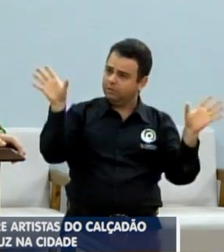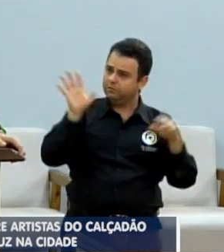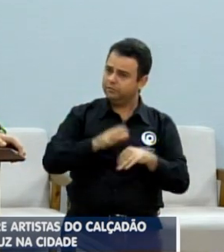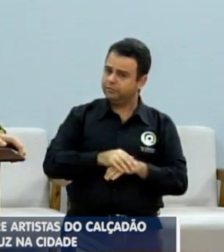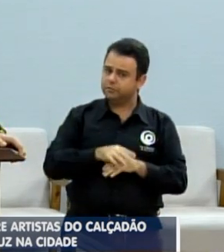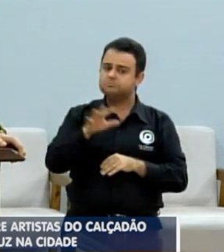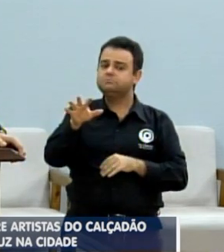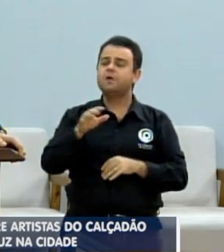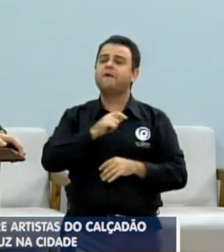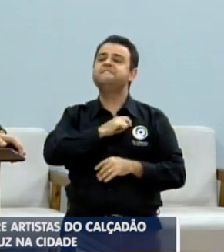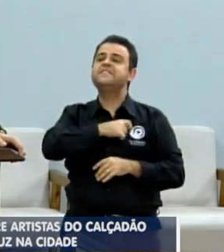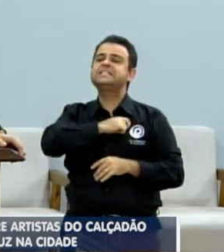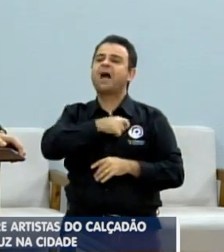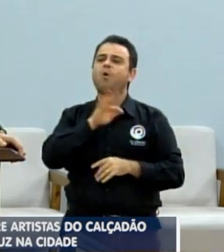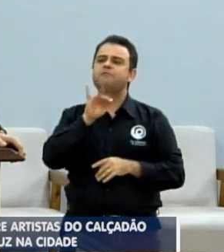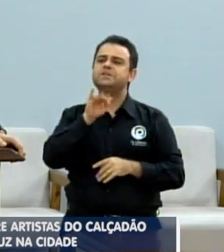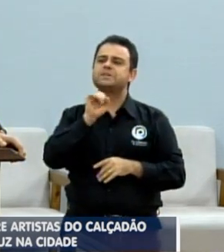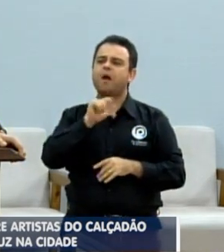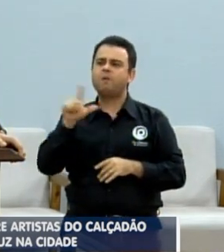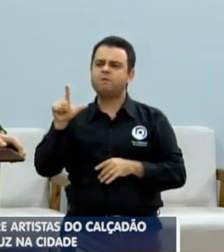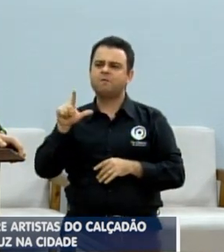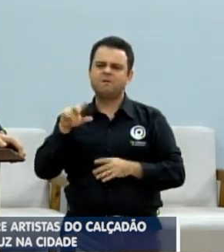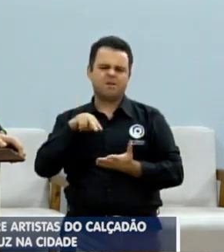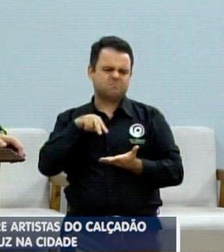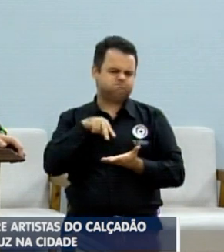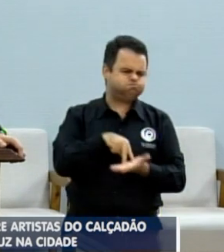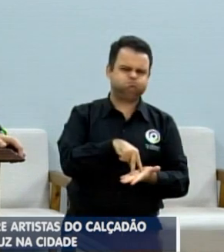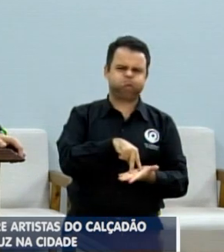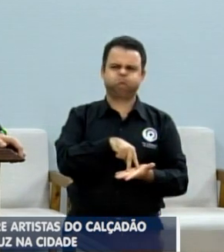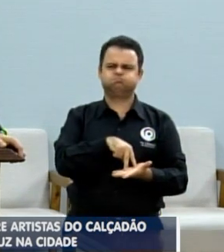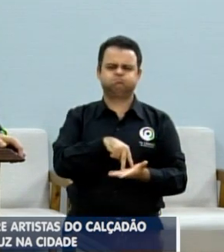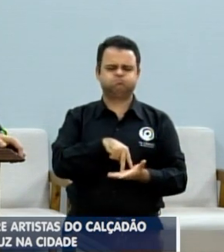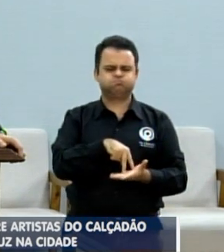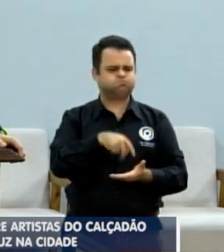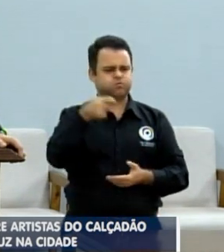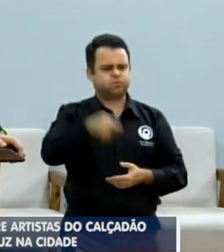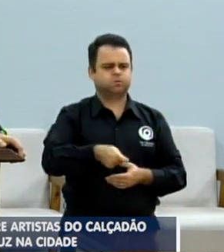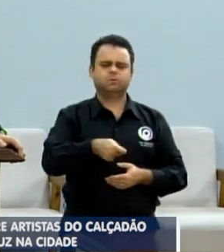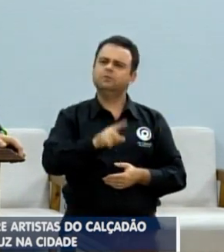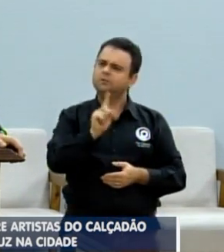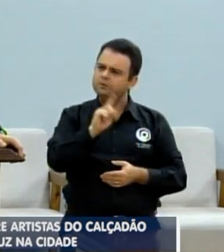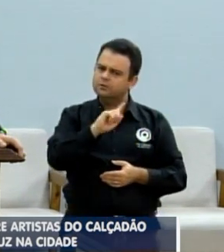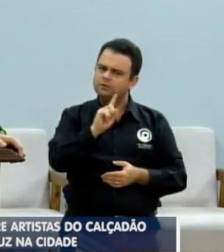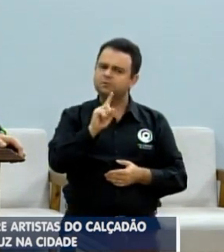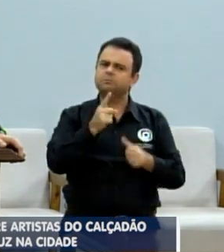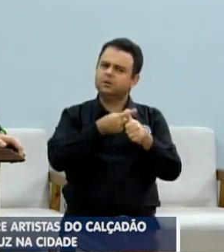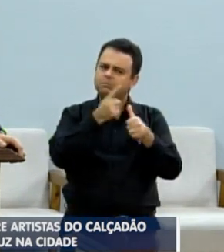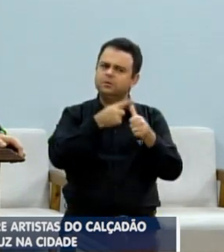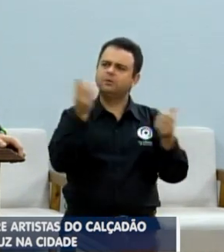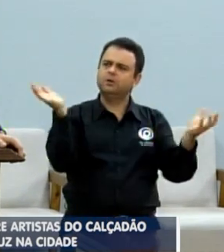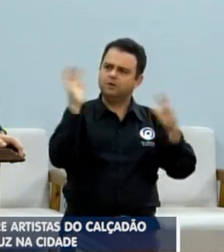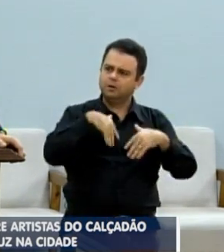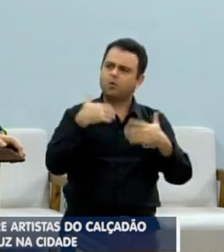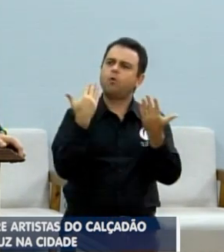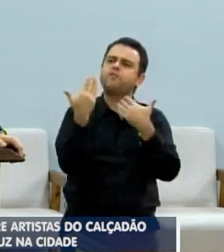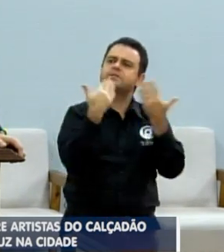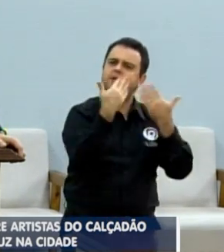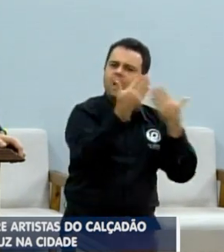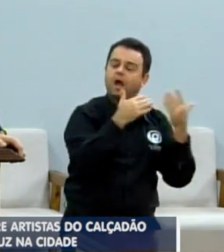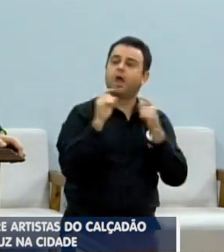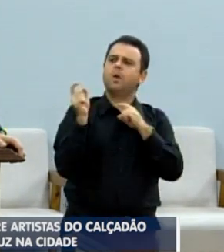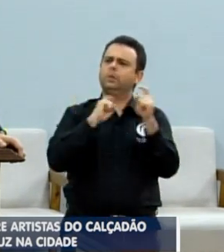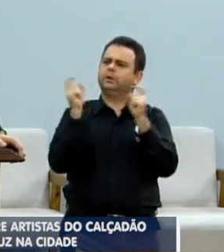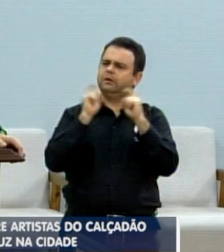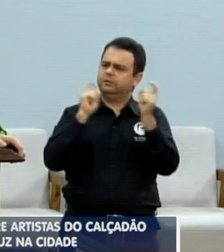punirem com rigor, façam uma reunião? Eu quero fazer o meu